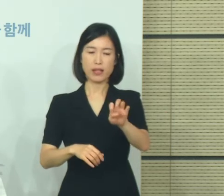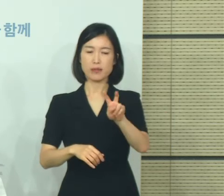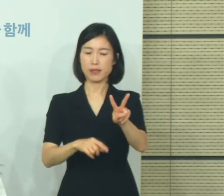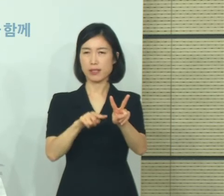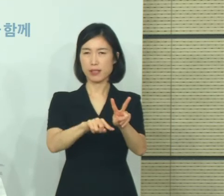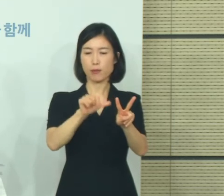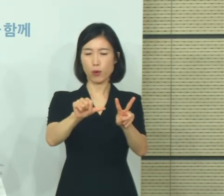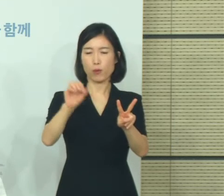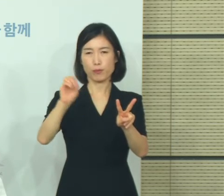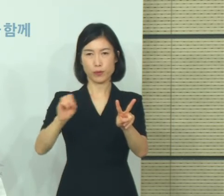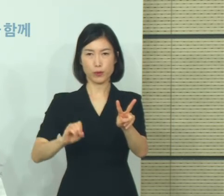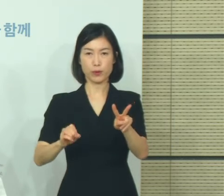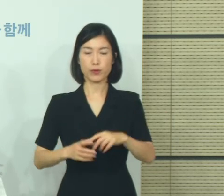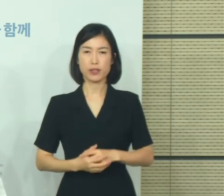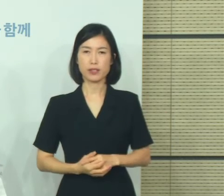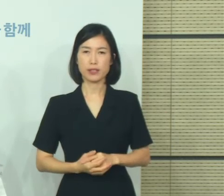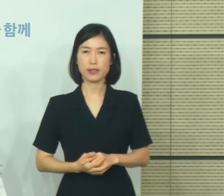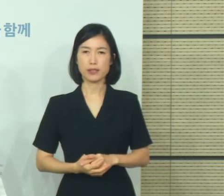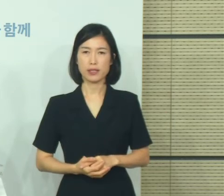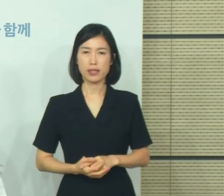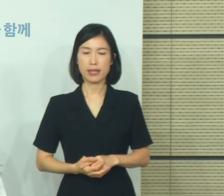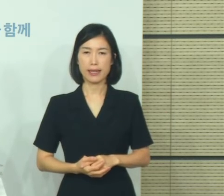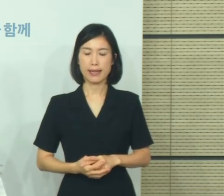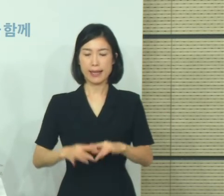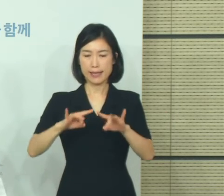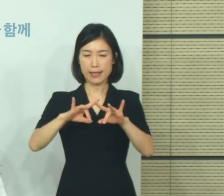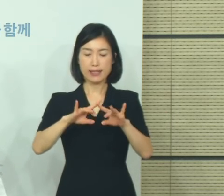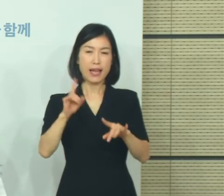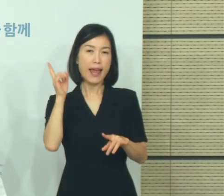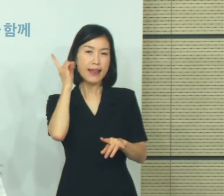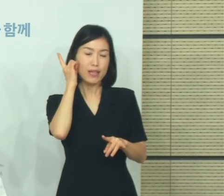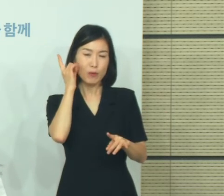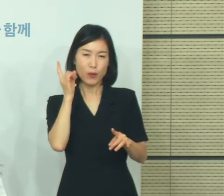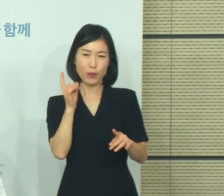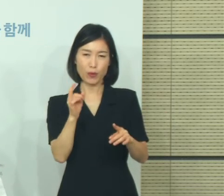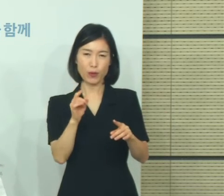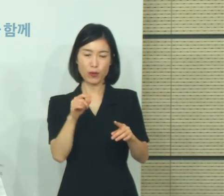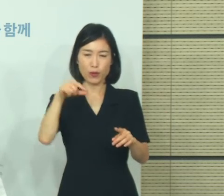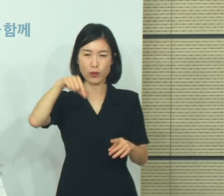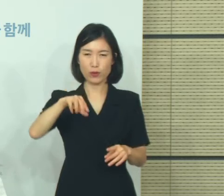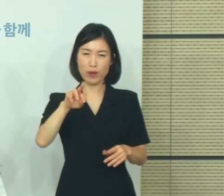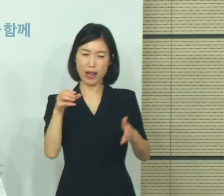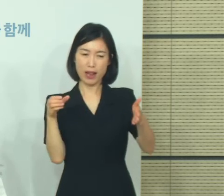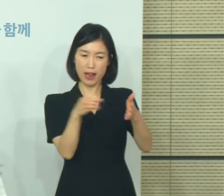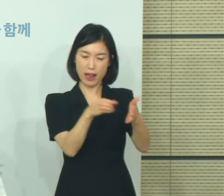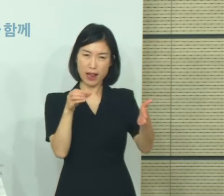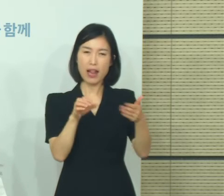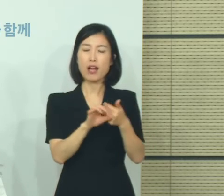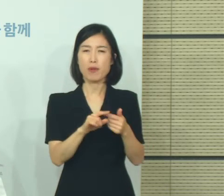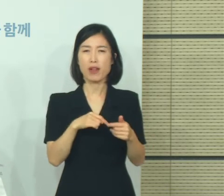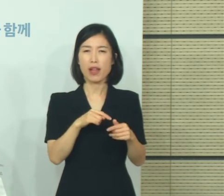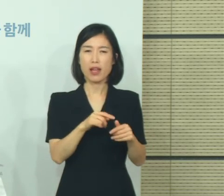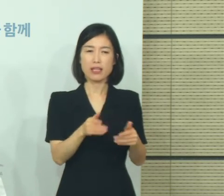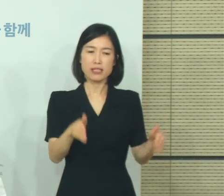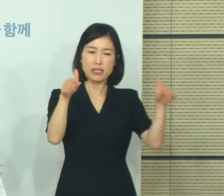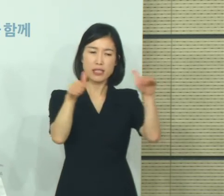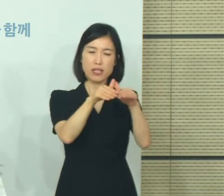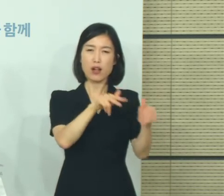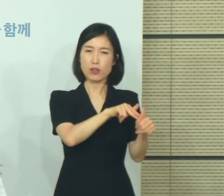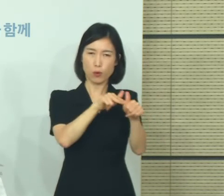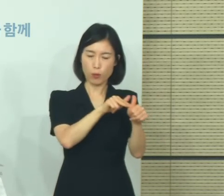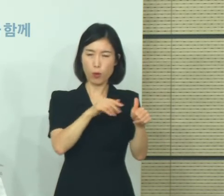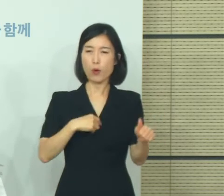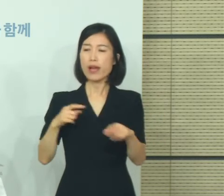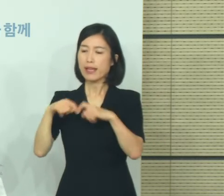.5%였습니다. 전자출입명부의 경우 시설방문정보와 이용자정보가 각각